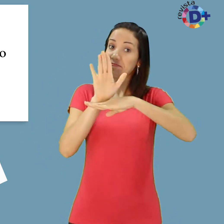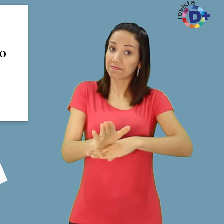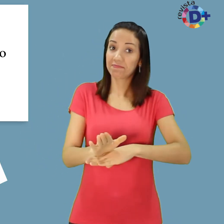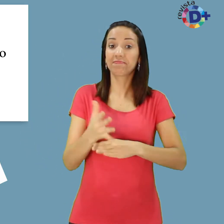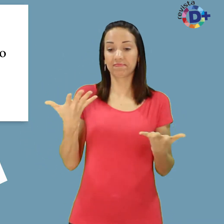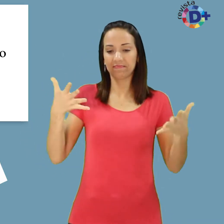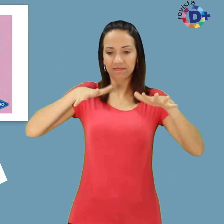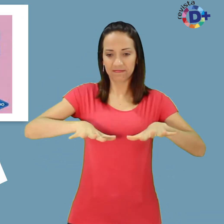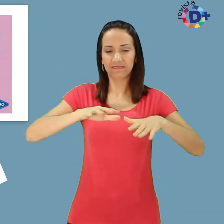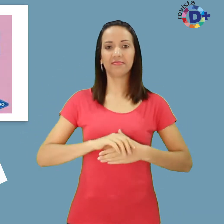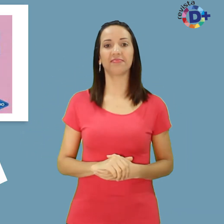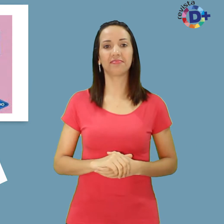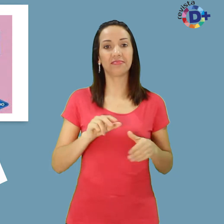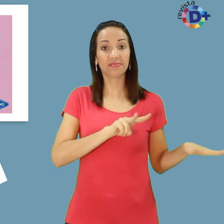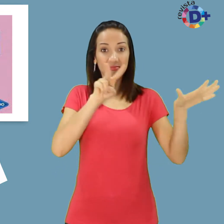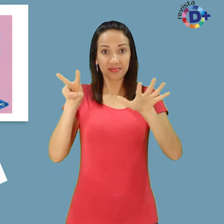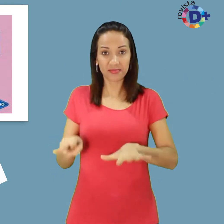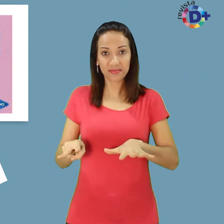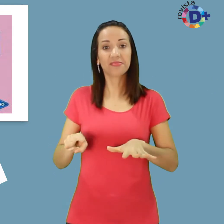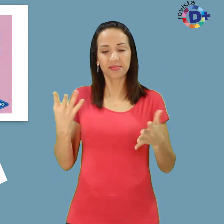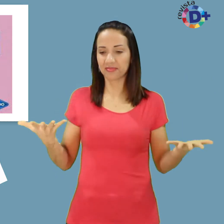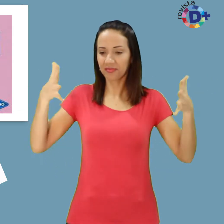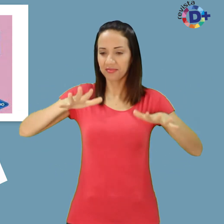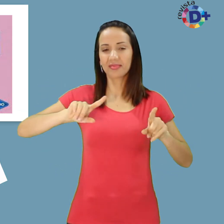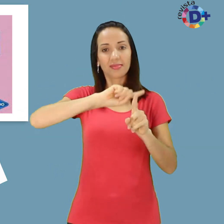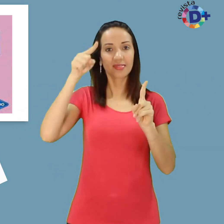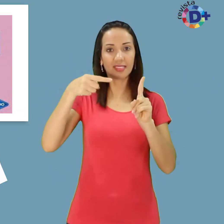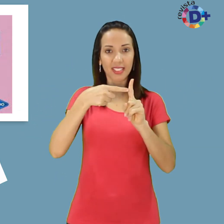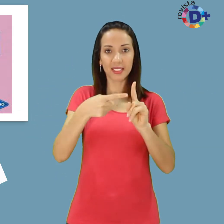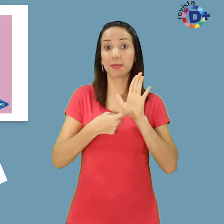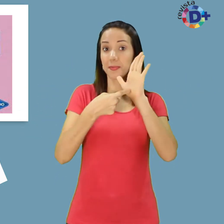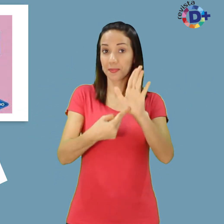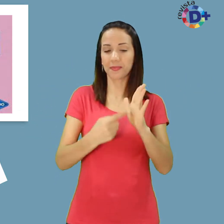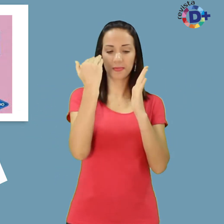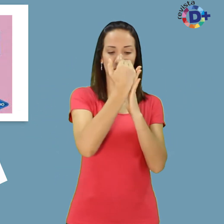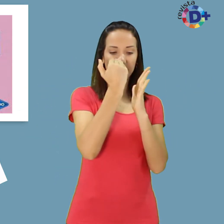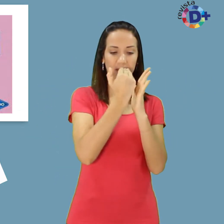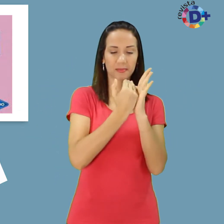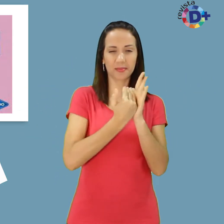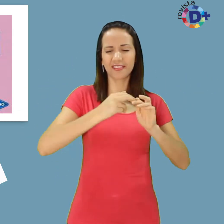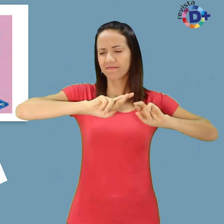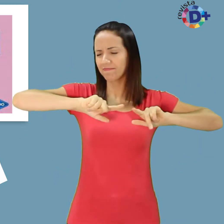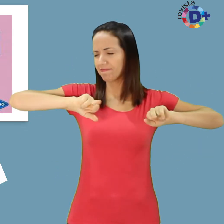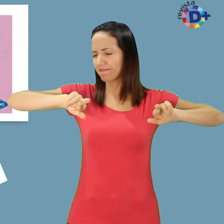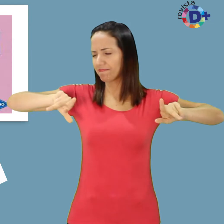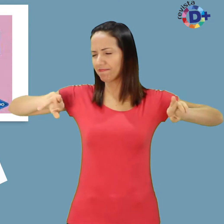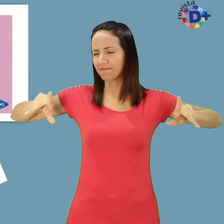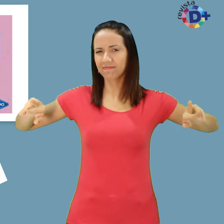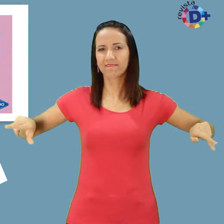A Semana da Inclusão tem o objetivo de trazer à programação a pluralidade que se pretende alcançar